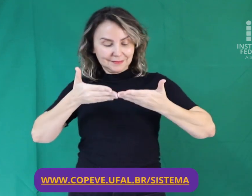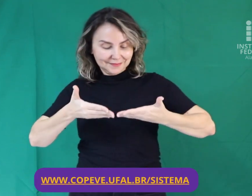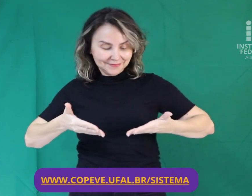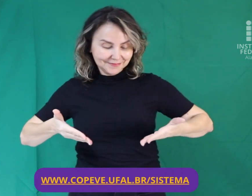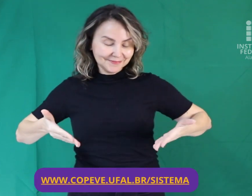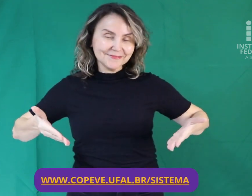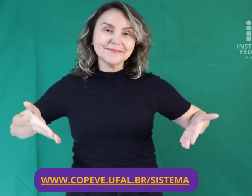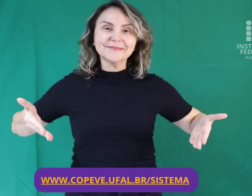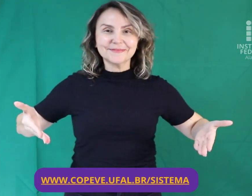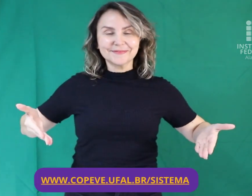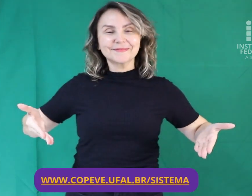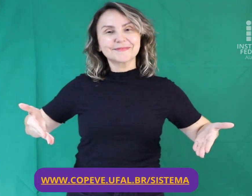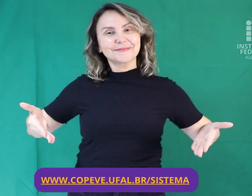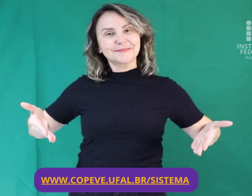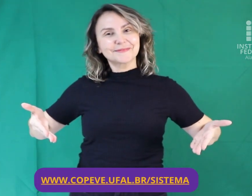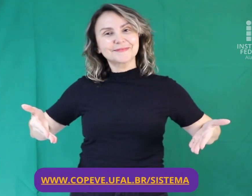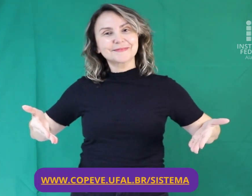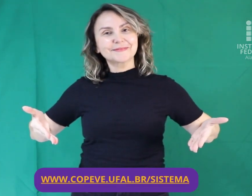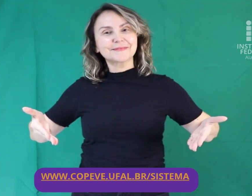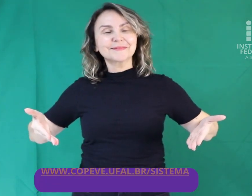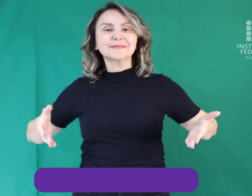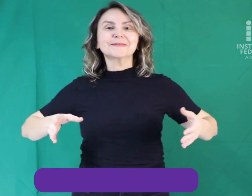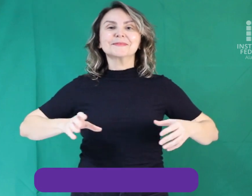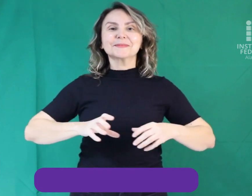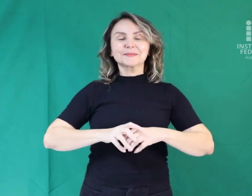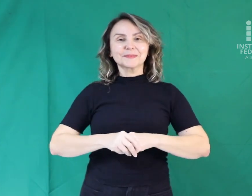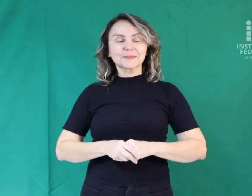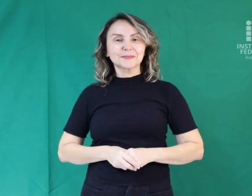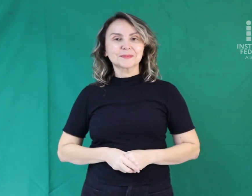.copev.fal.pr.sistema.